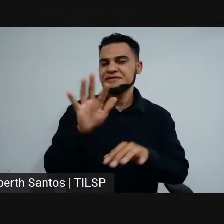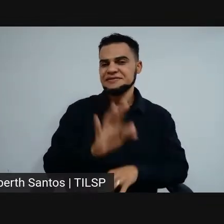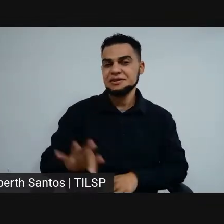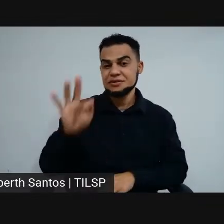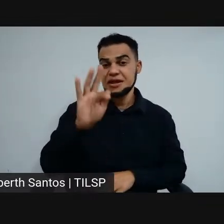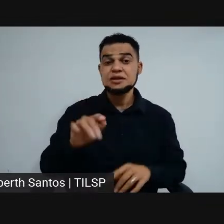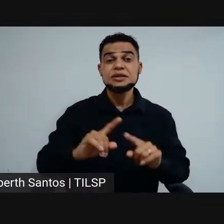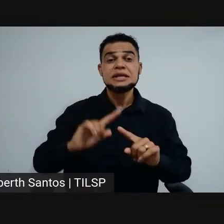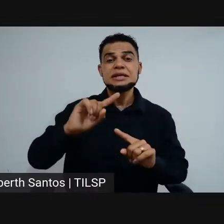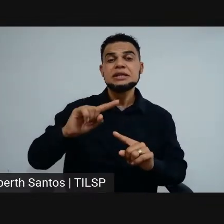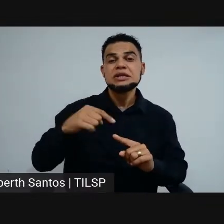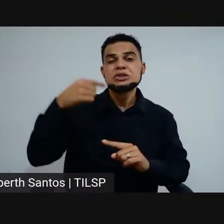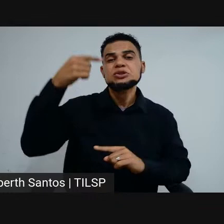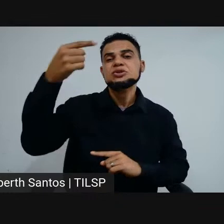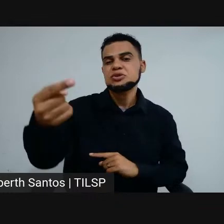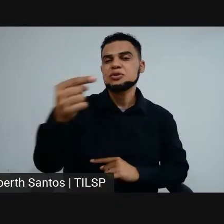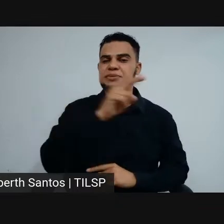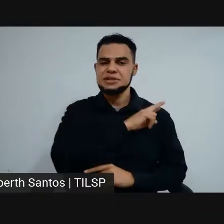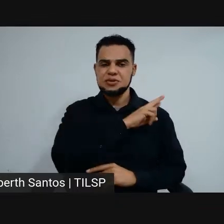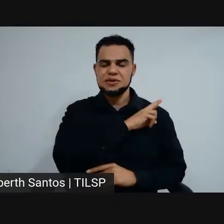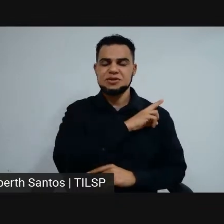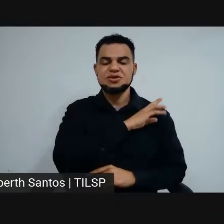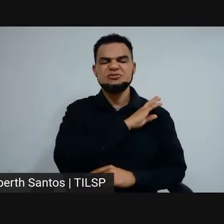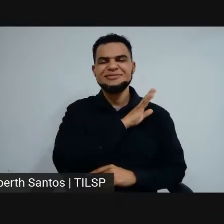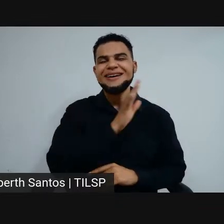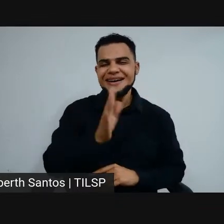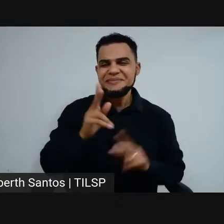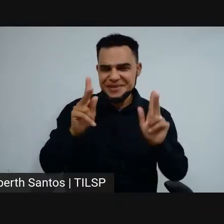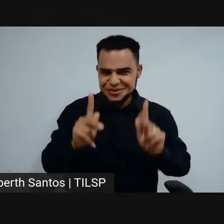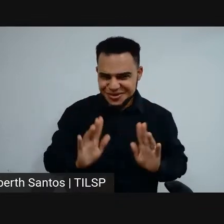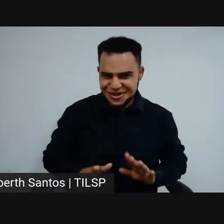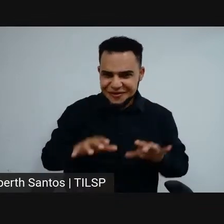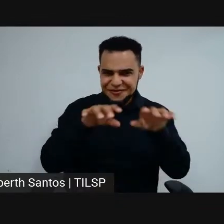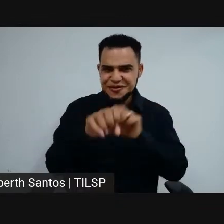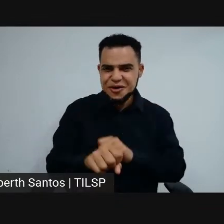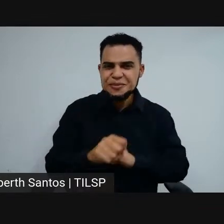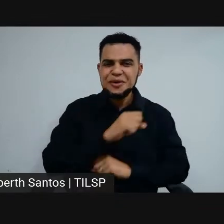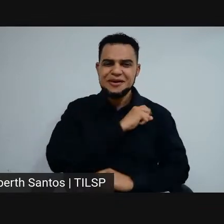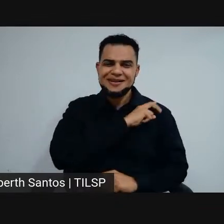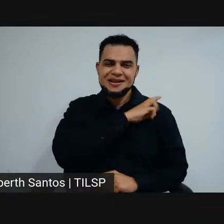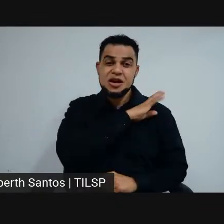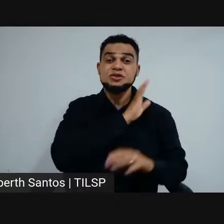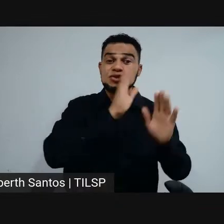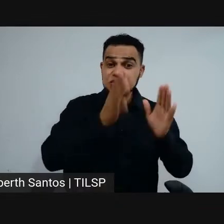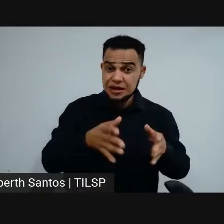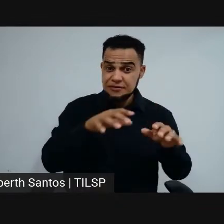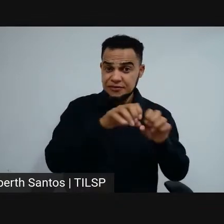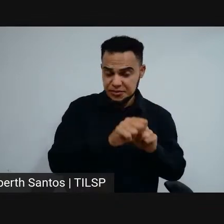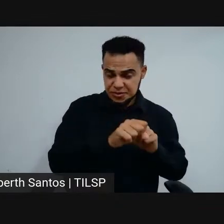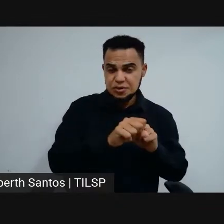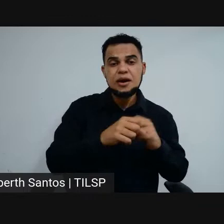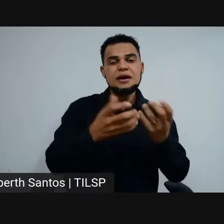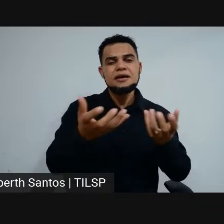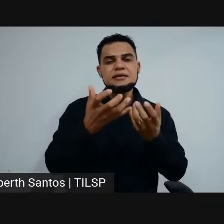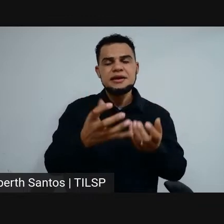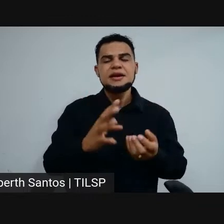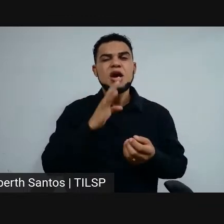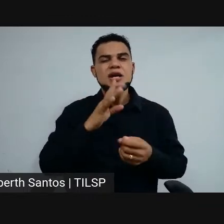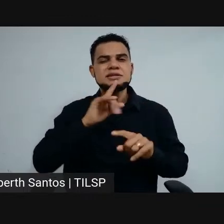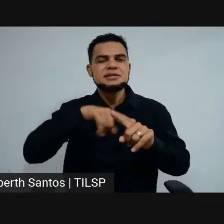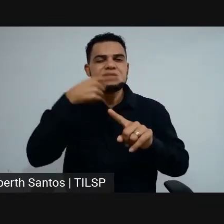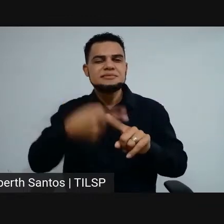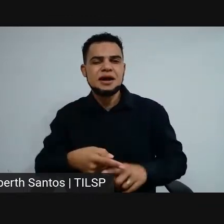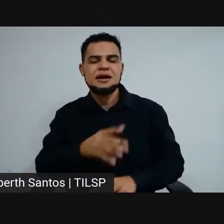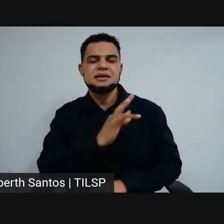subsequentes, que são para quem já fez ensino médio e quer tentar em uma segunda conhecer um pouco mais,